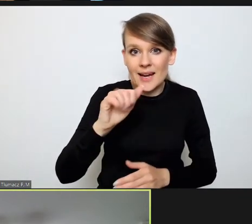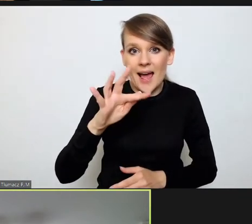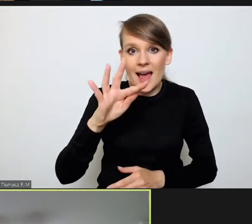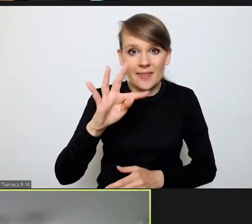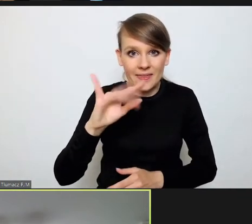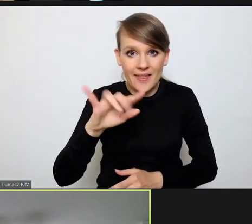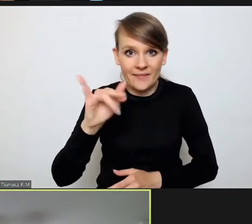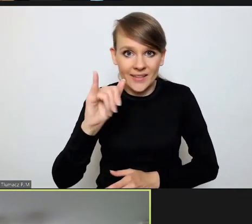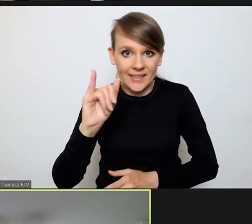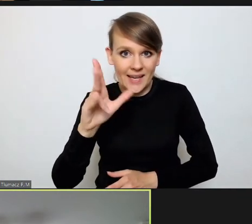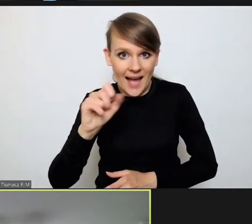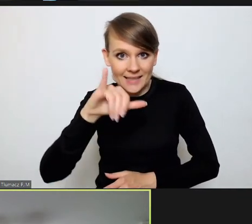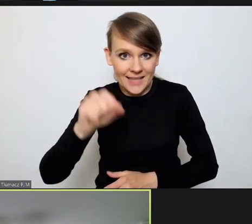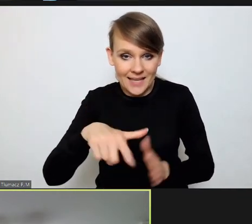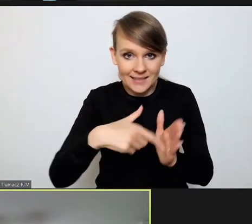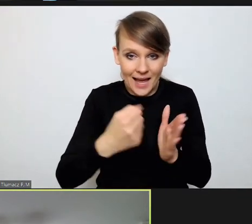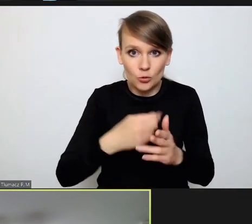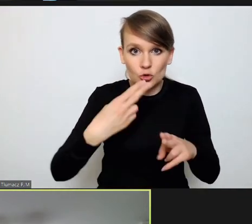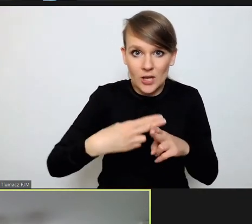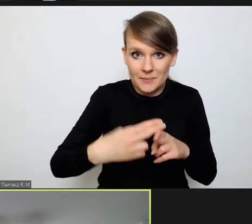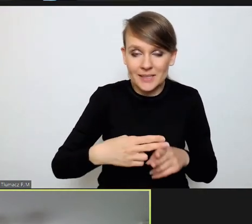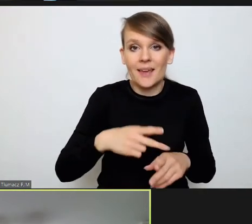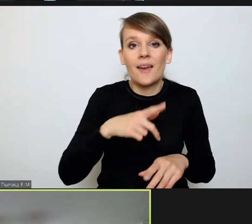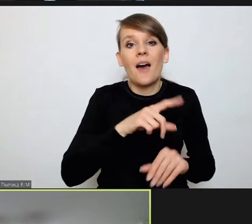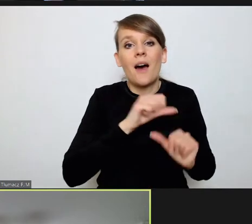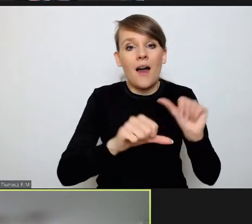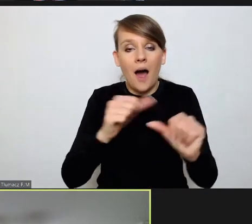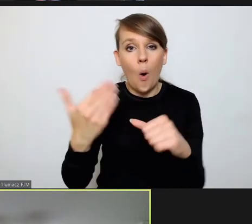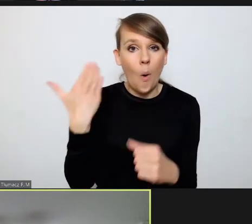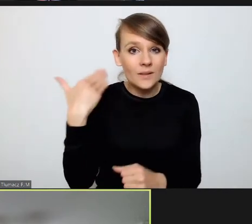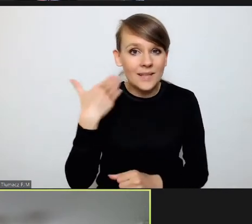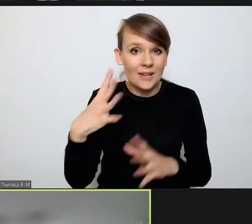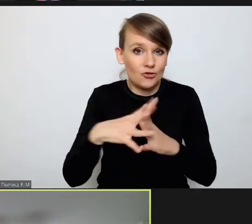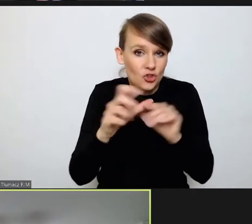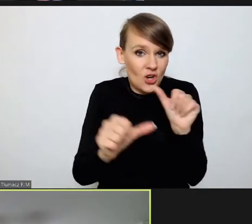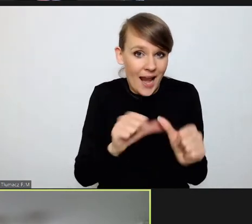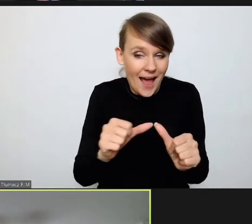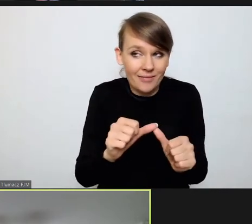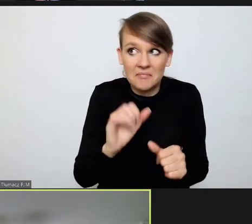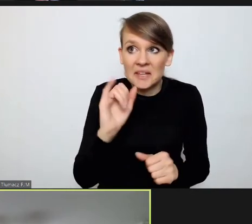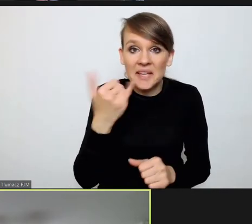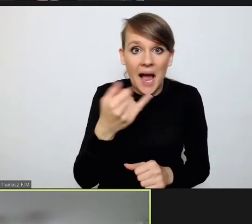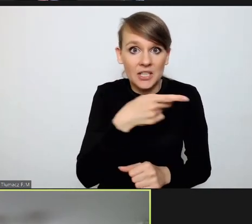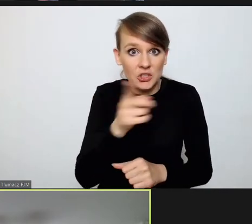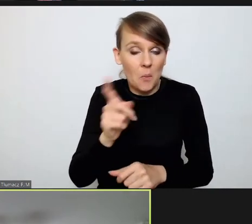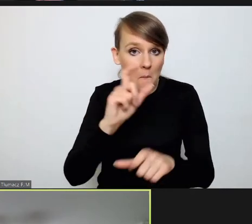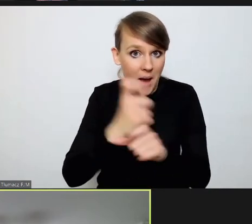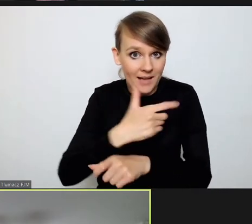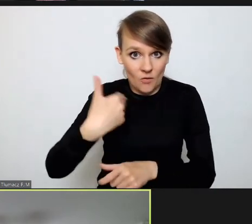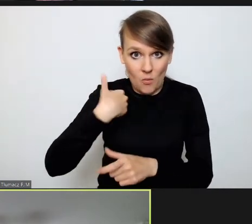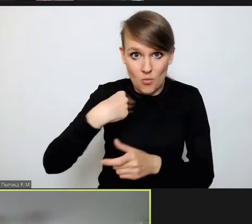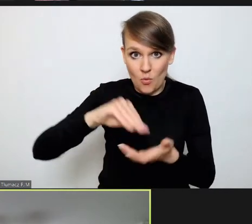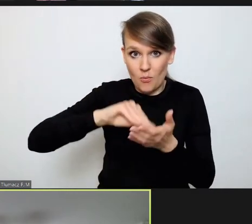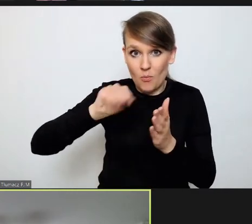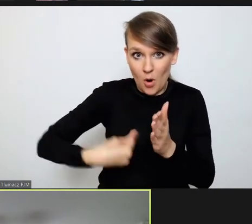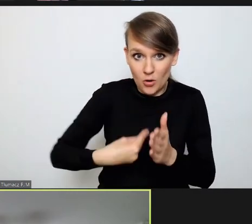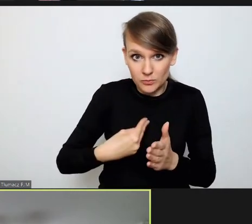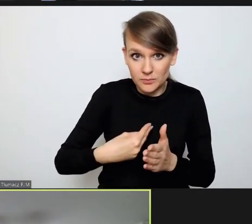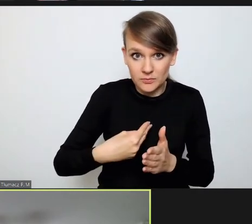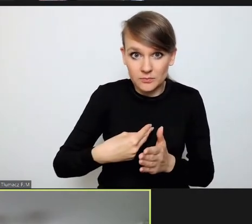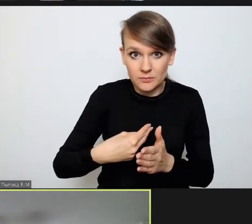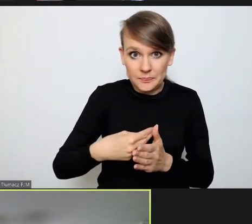rzymskiego na przełomie wieków, czy w ostatnich latach, w ostatniej dekadzie jakiekolwiek państwa podpisywały się pod tym